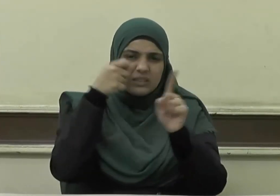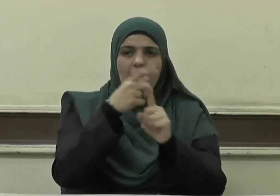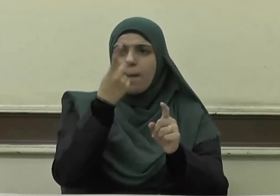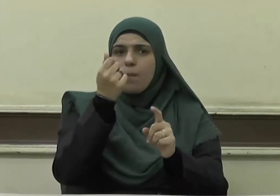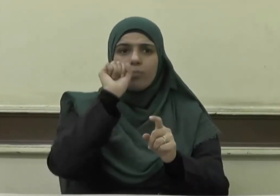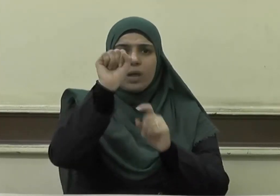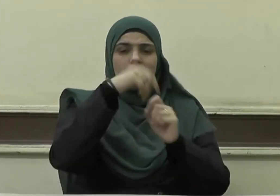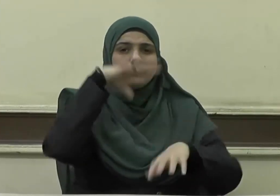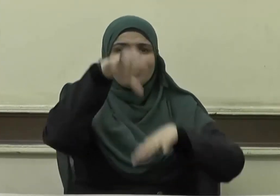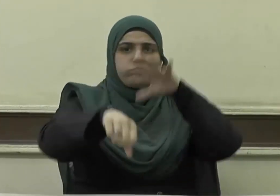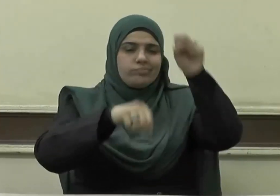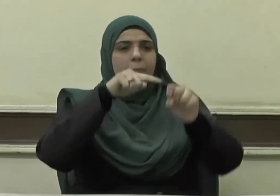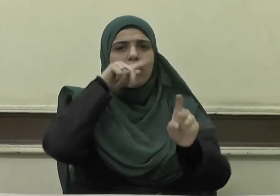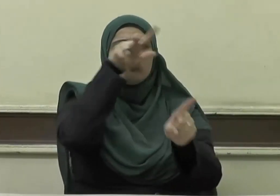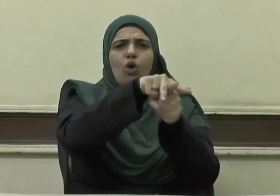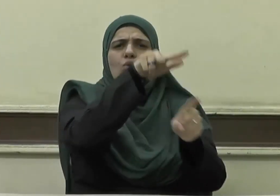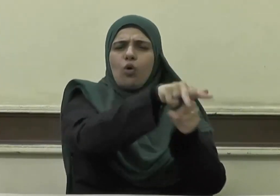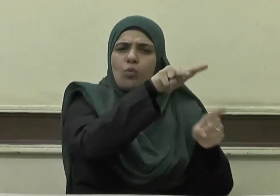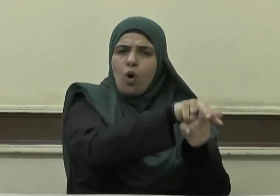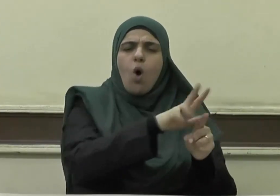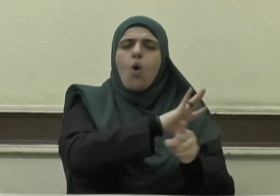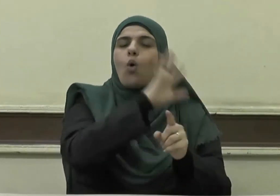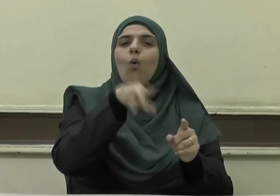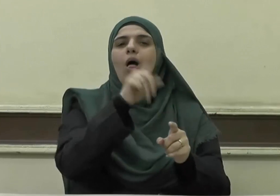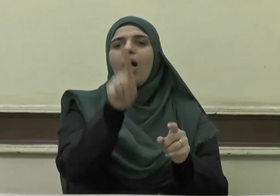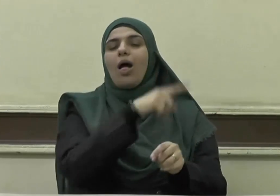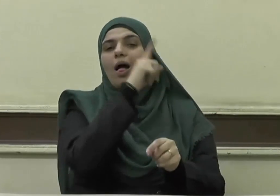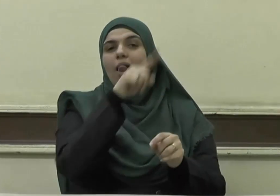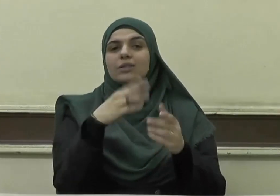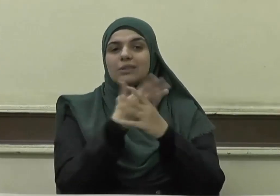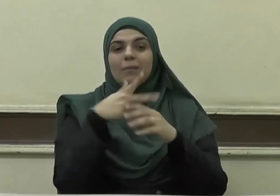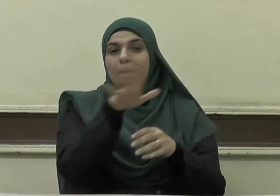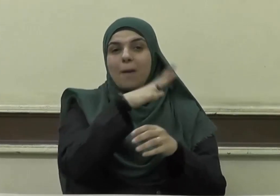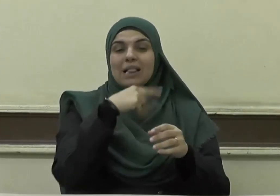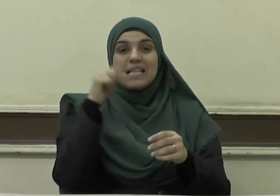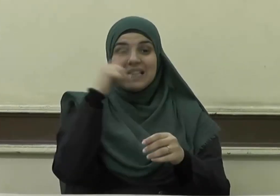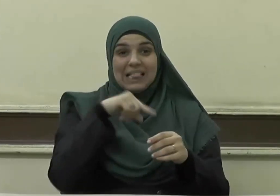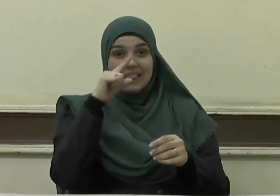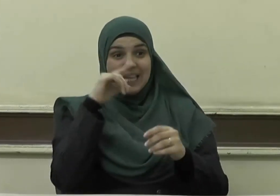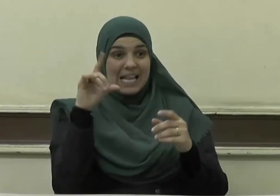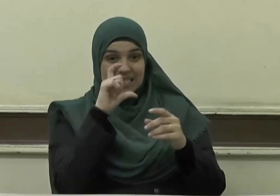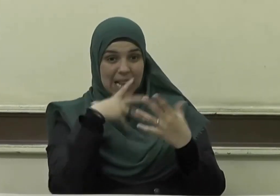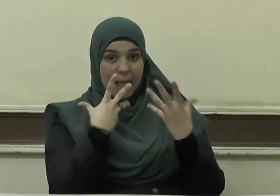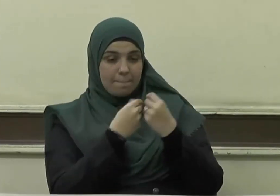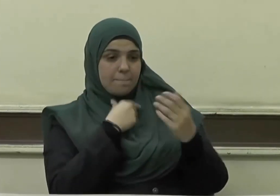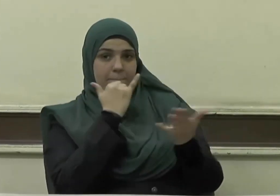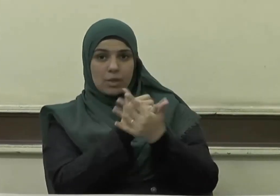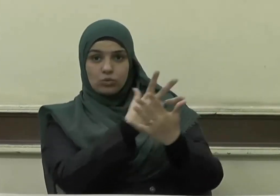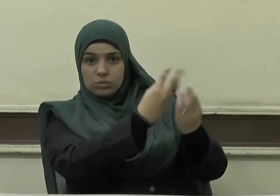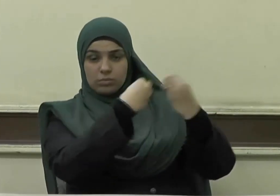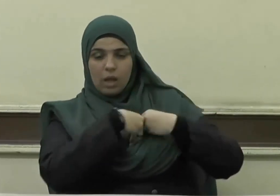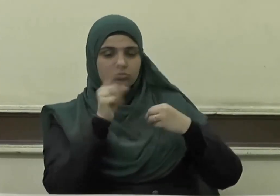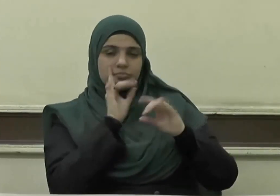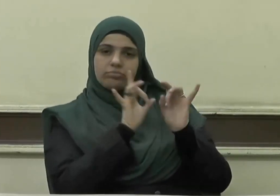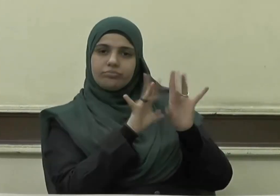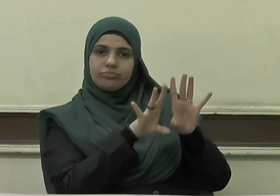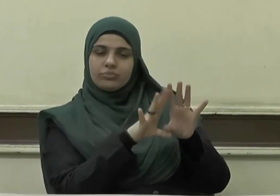والأعراض ومن ذلك تخلي الإنسان عن مسؤوليته تجاه أسرته